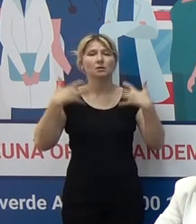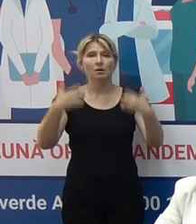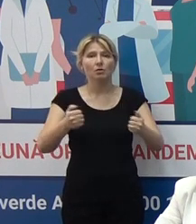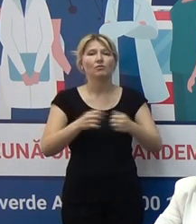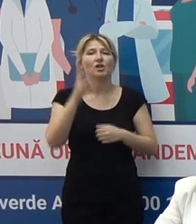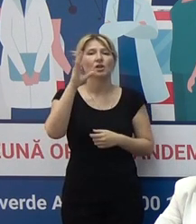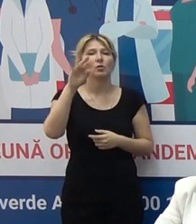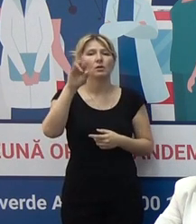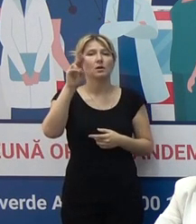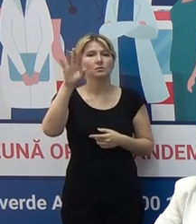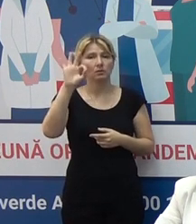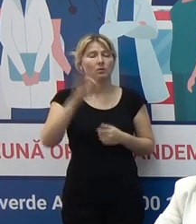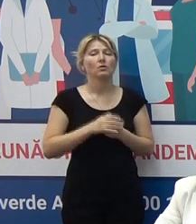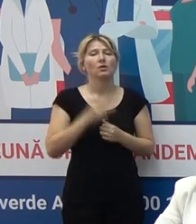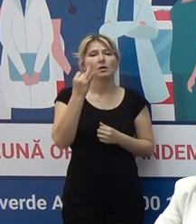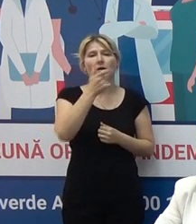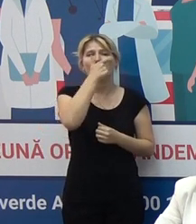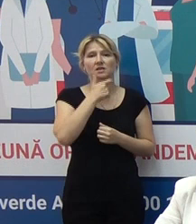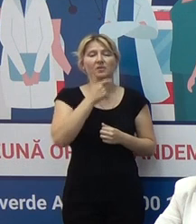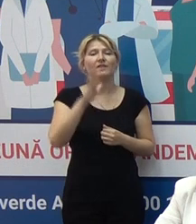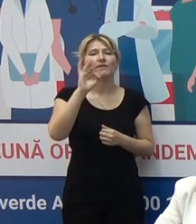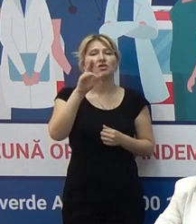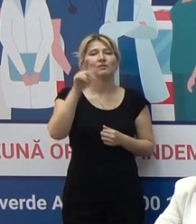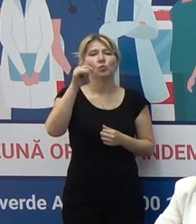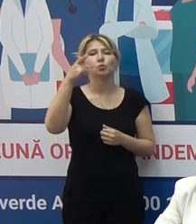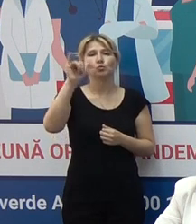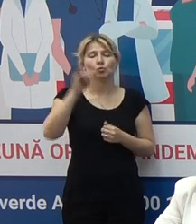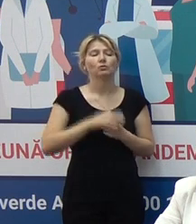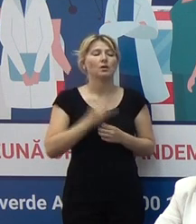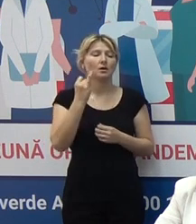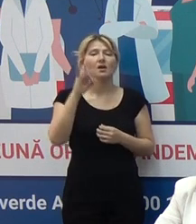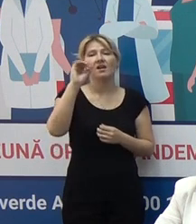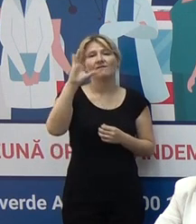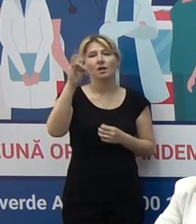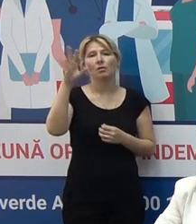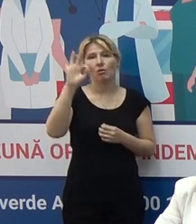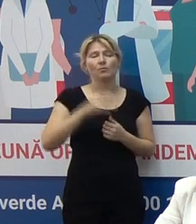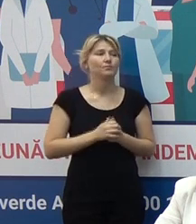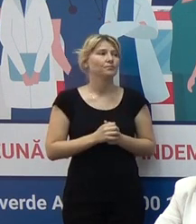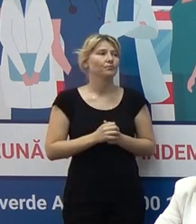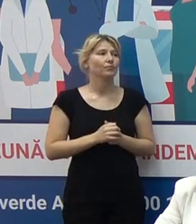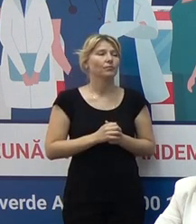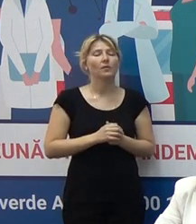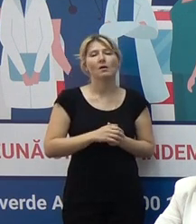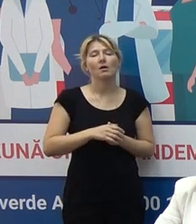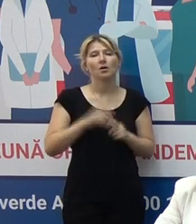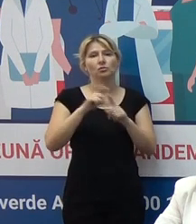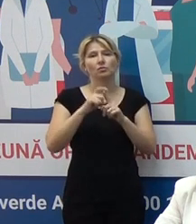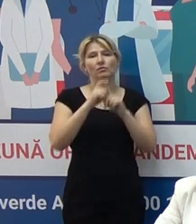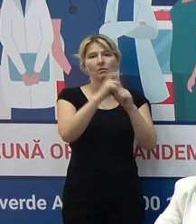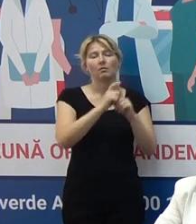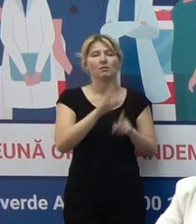și coordonatorii campaniei de vaccinare, domnul Legislar Gut și domnul Unel Revenco. Domnul Svetlana Nicolaescu, vă operim cuvinte!